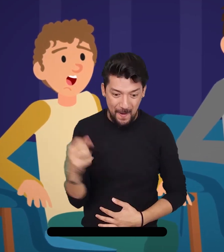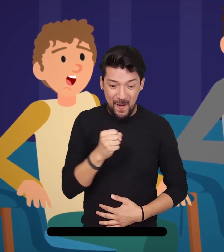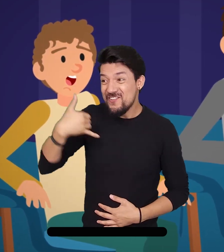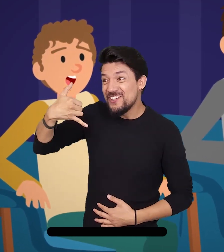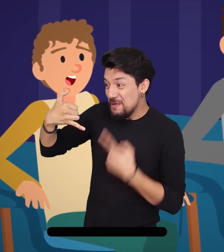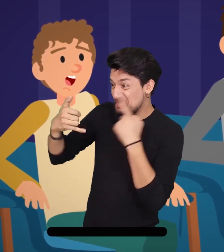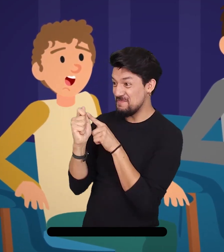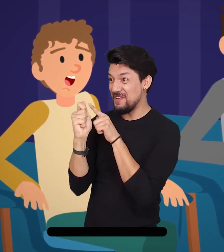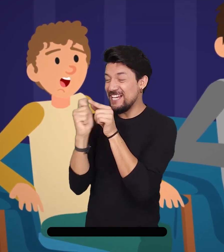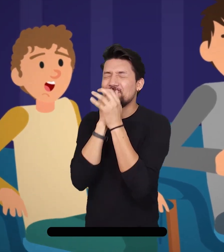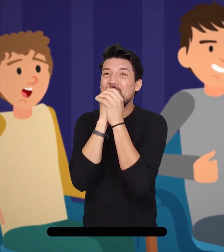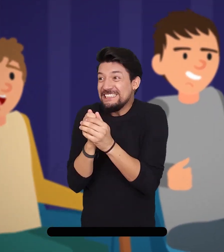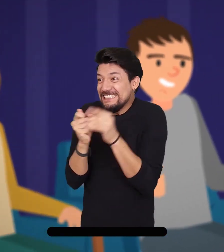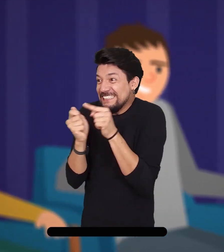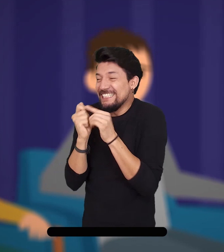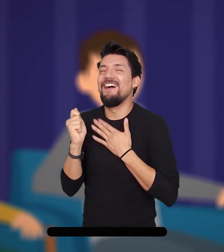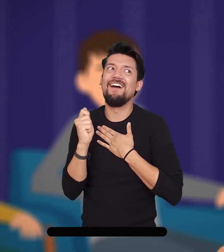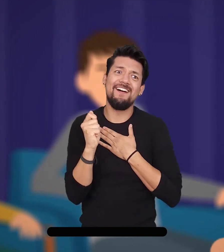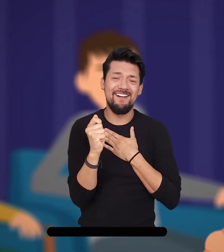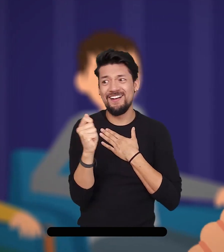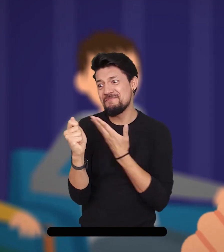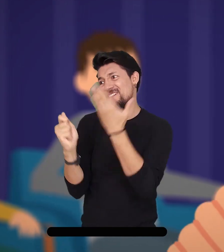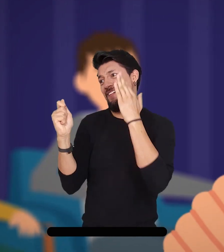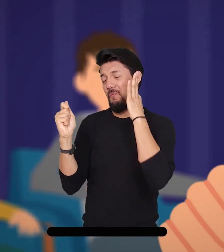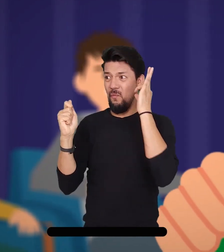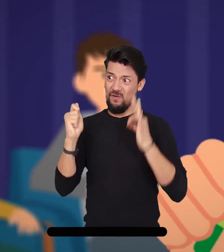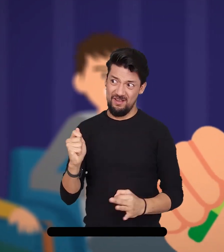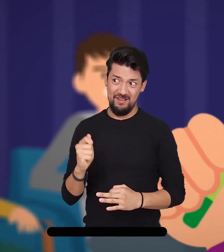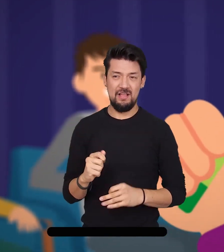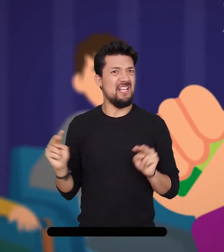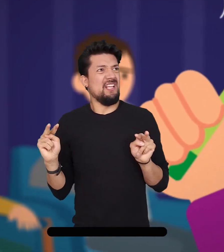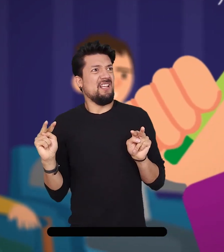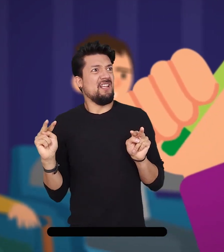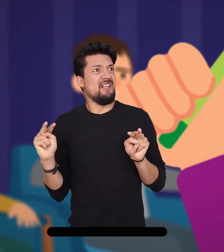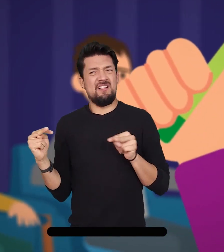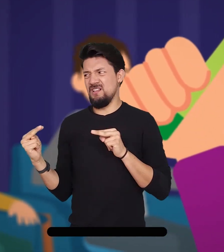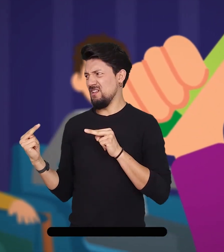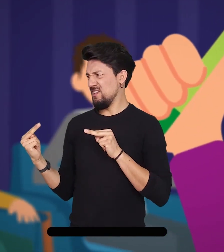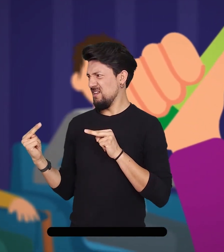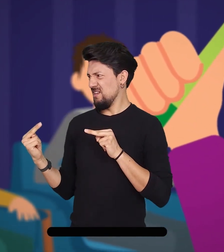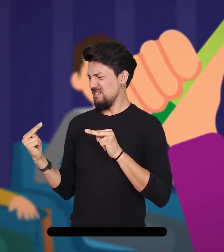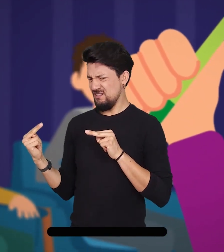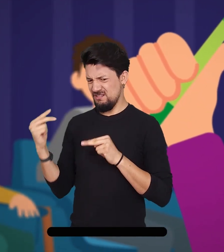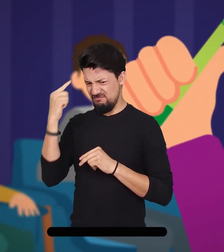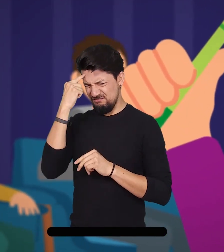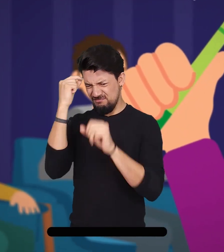había encontrado el esfero. Ella se sintió muy aliviada. Sin embargo, Hugo y Josué se miraron extrañados, ya que se